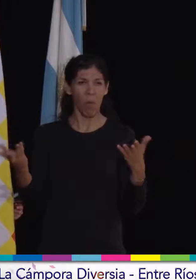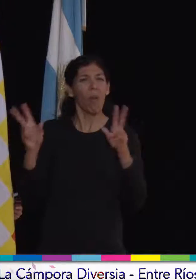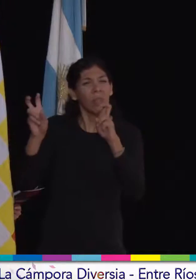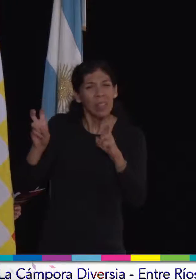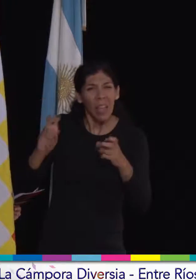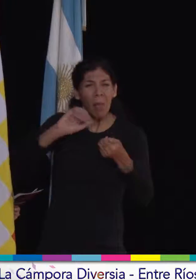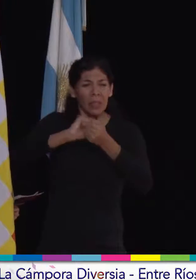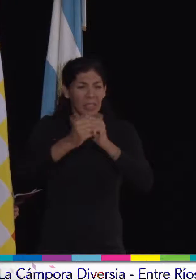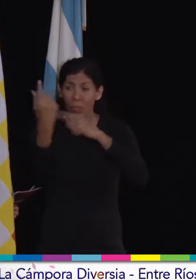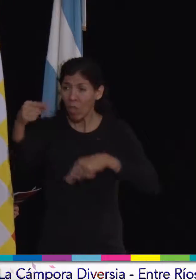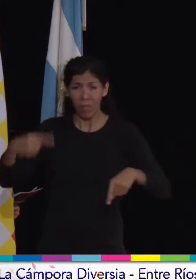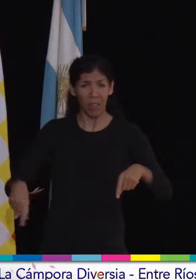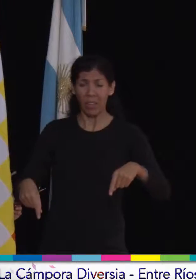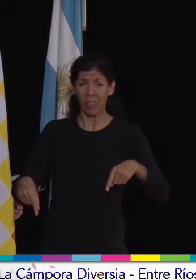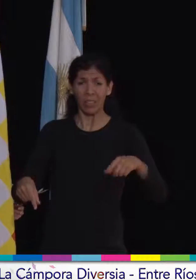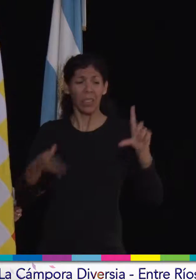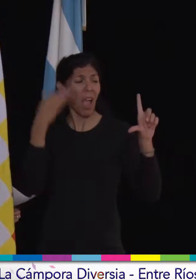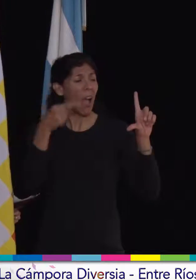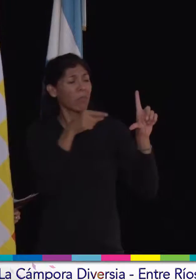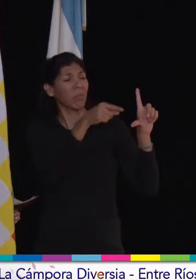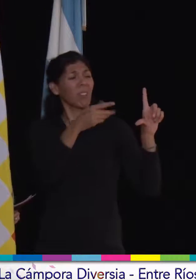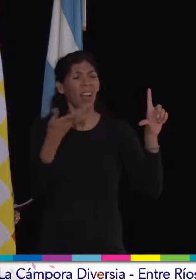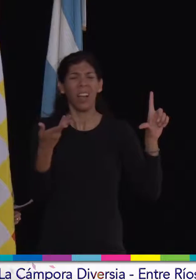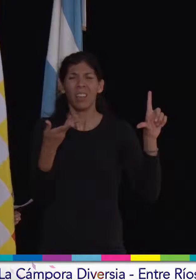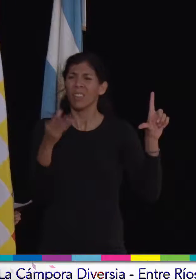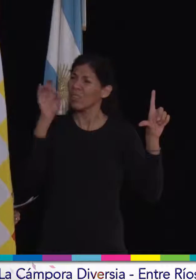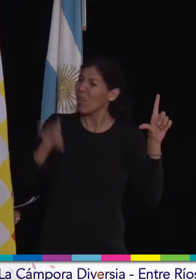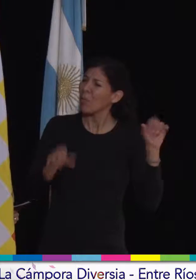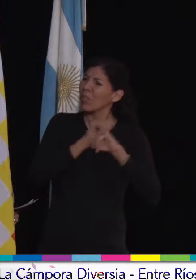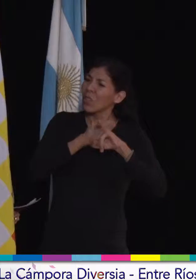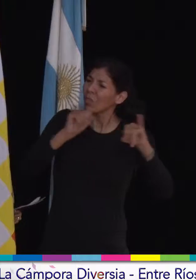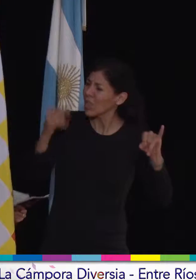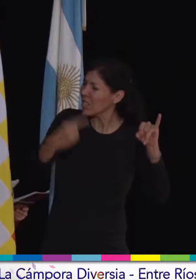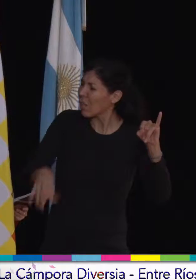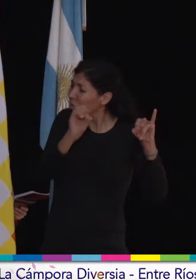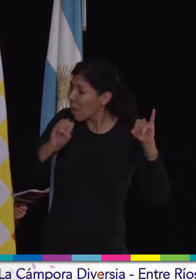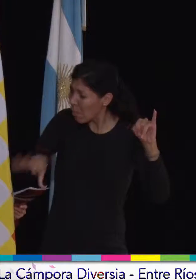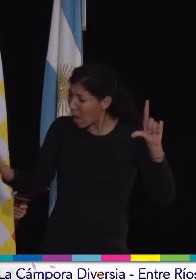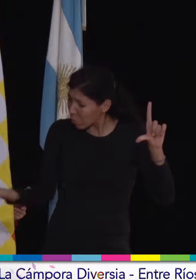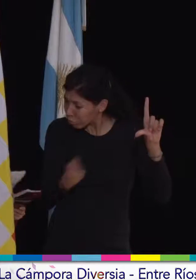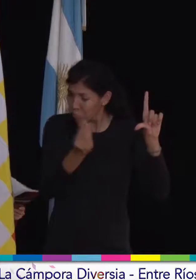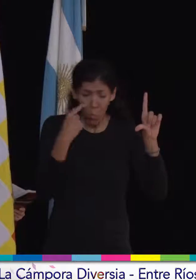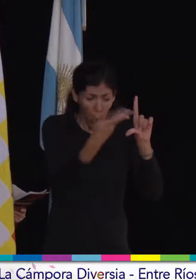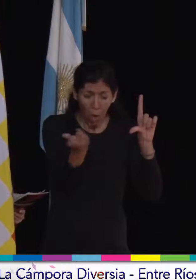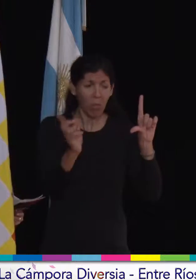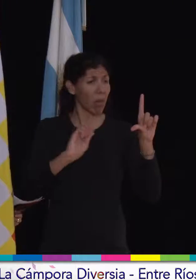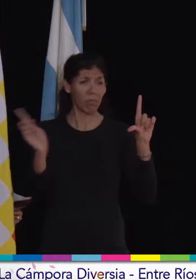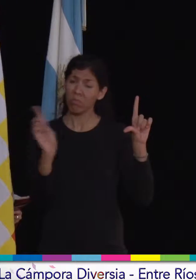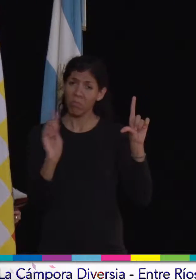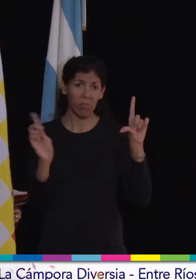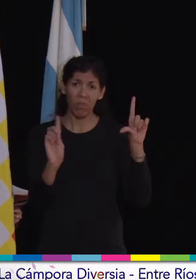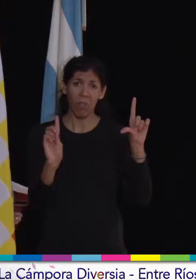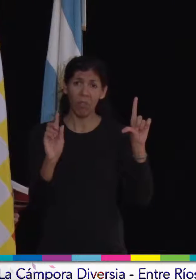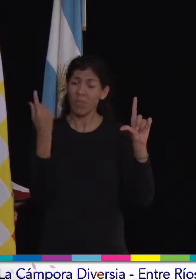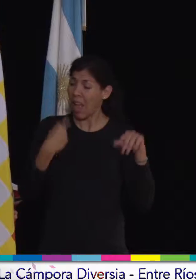sexual o de un caso específico. Y que no seamos únicamente noticias por cosas malas. ¿Sí? Que las cosas